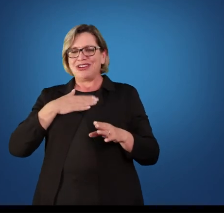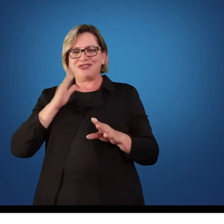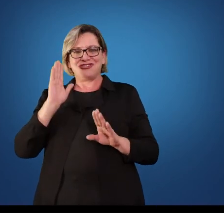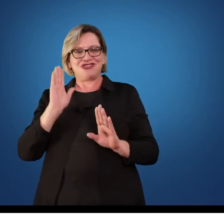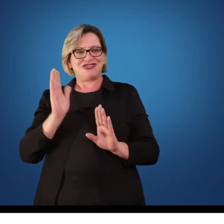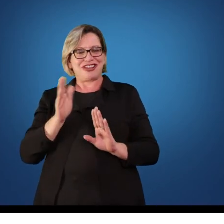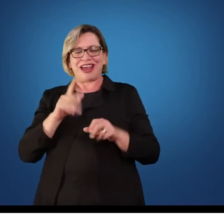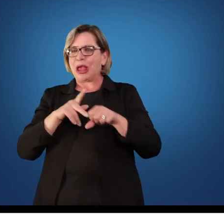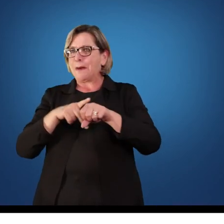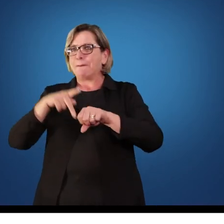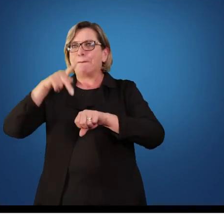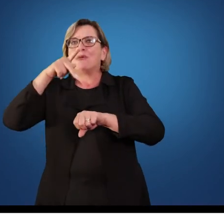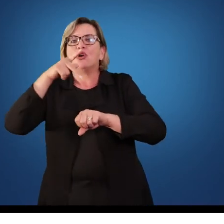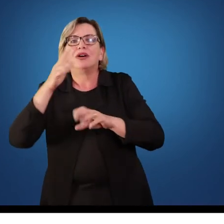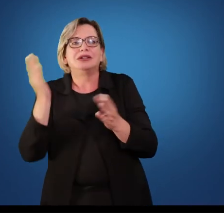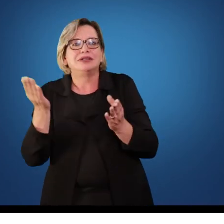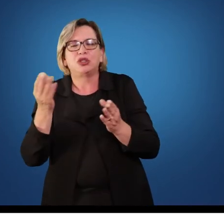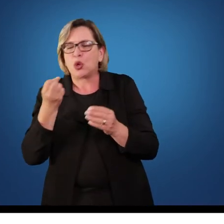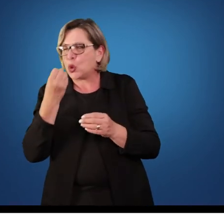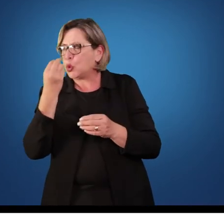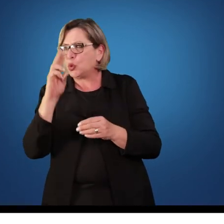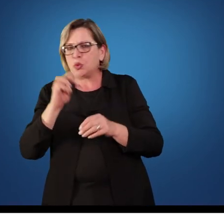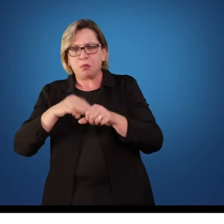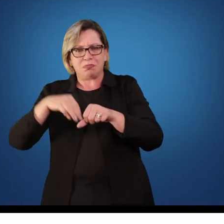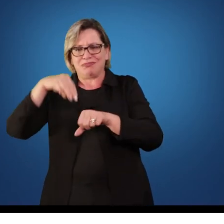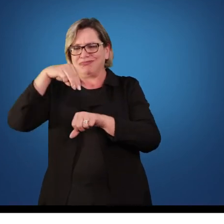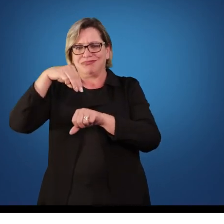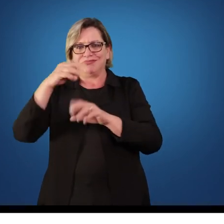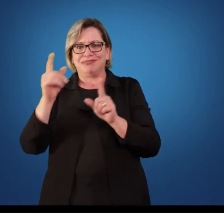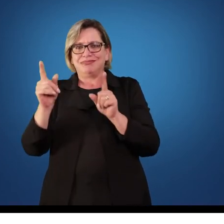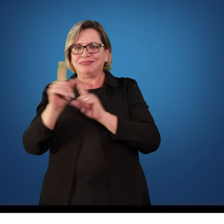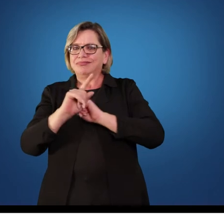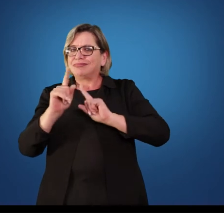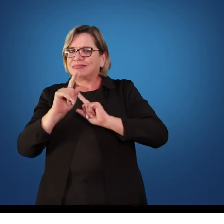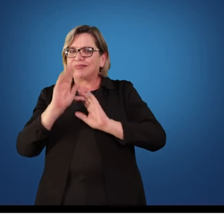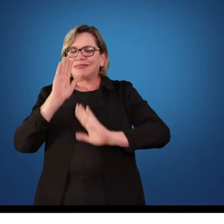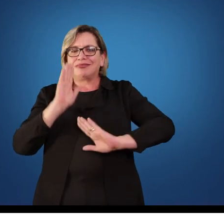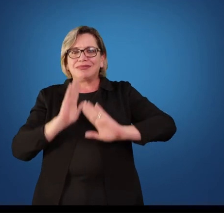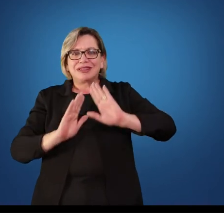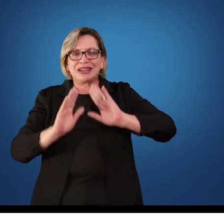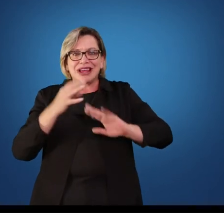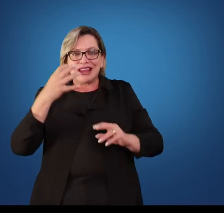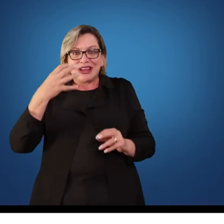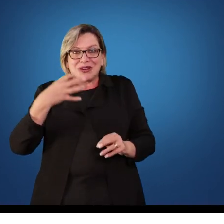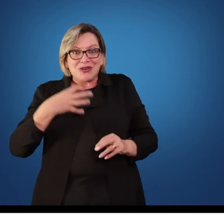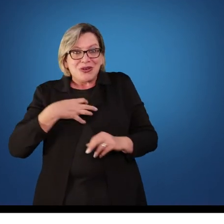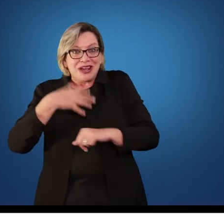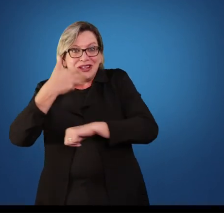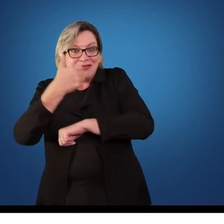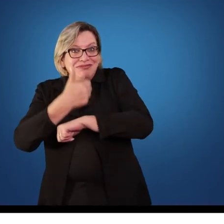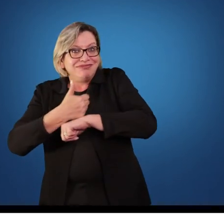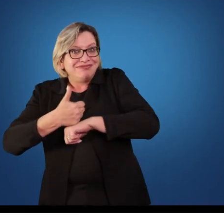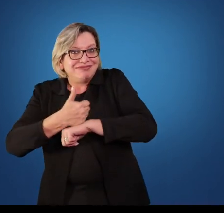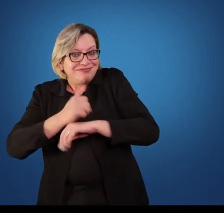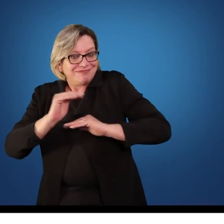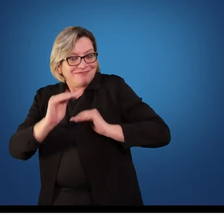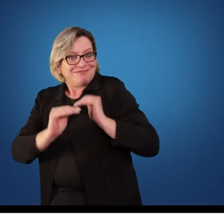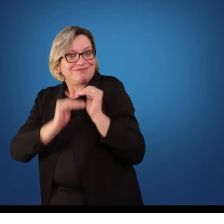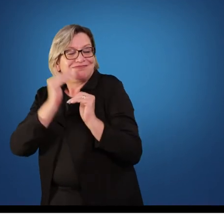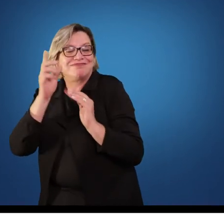especialização em tal área, eu fiz um mestrado, um doutorado. Muitas vezes a capacitação acontece no seu dia a dia de trabalho, acontece